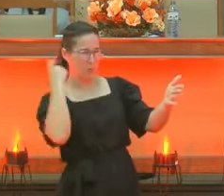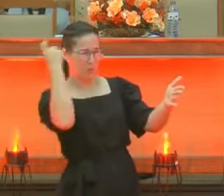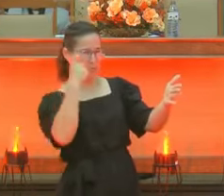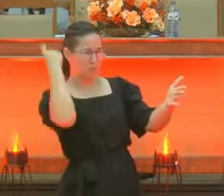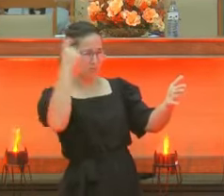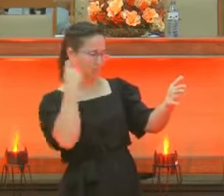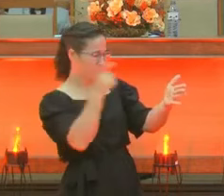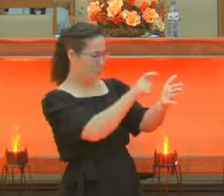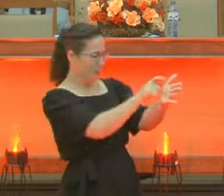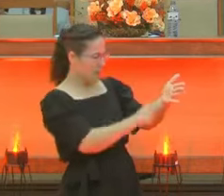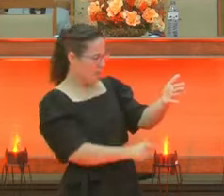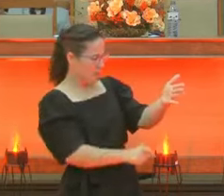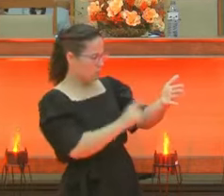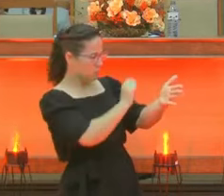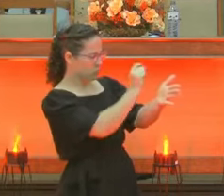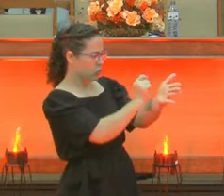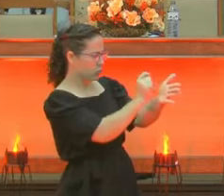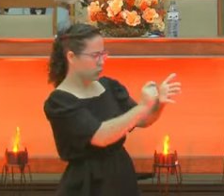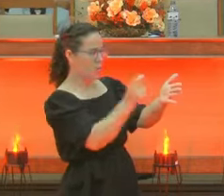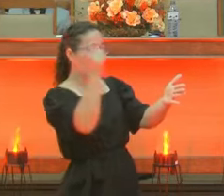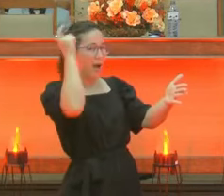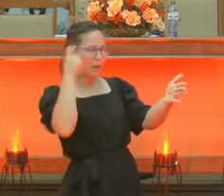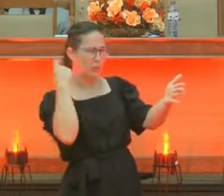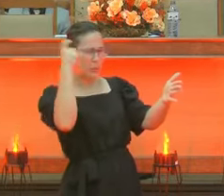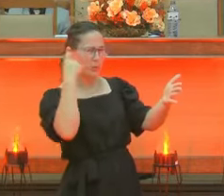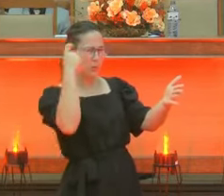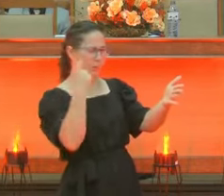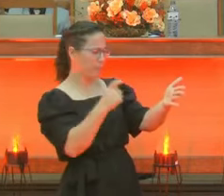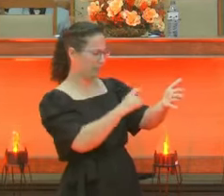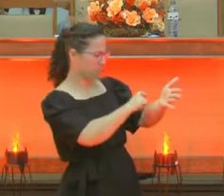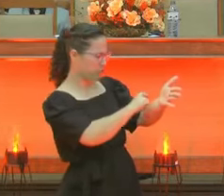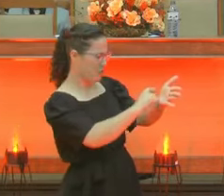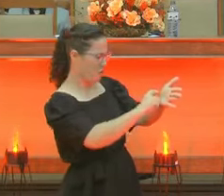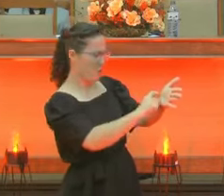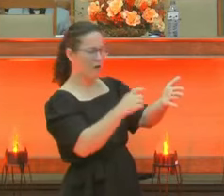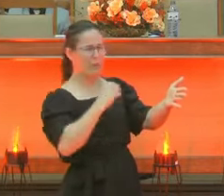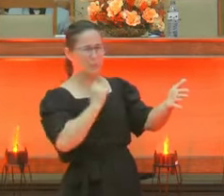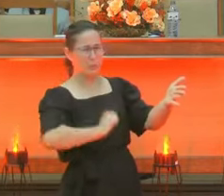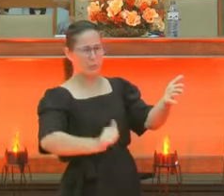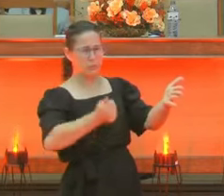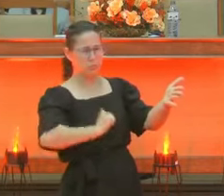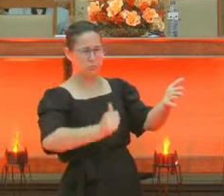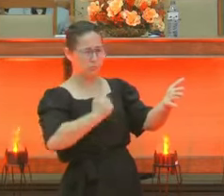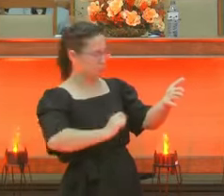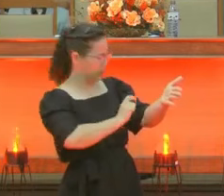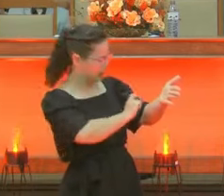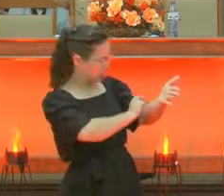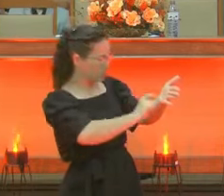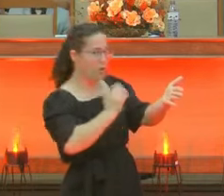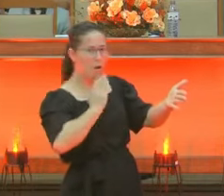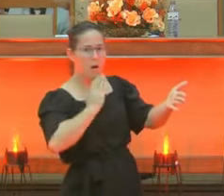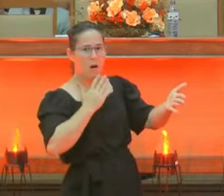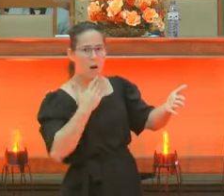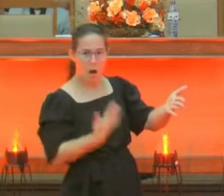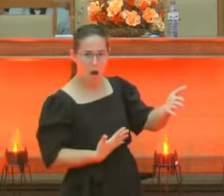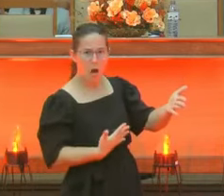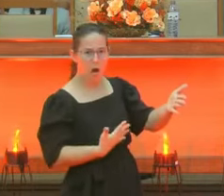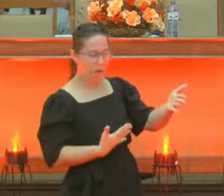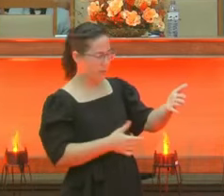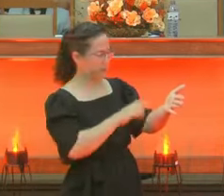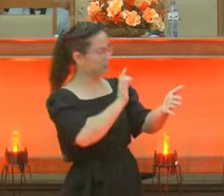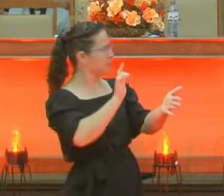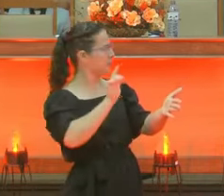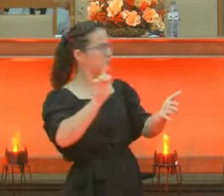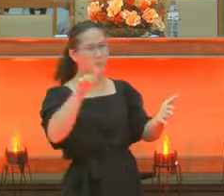Grito mais alto. O quê? E o que mais? O que mais? Pode passar. Aí depois a gente